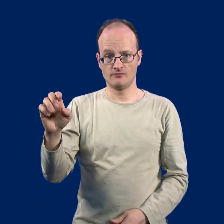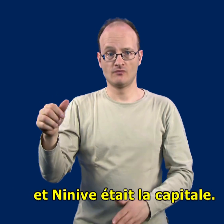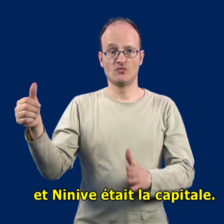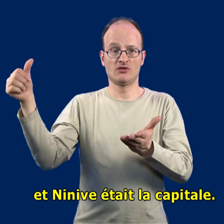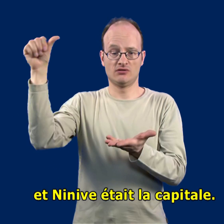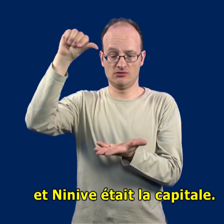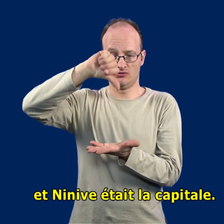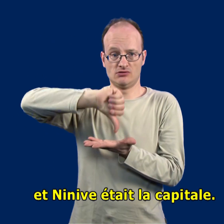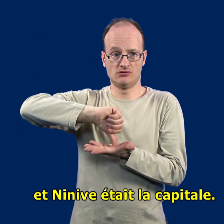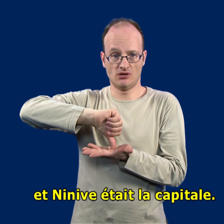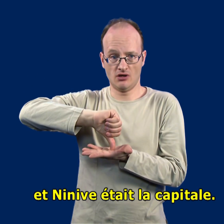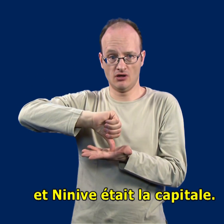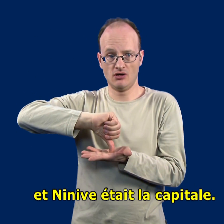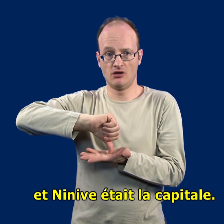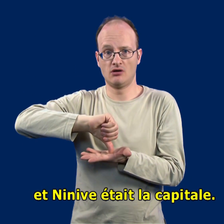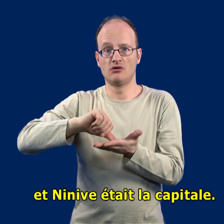Et Ninive était la capitale.